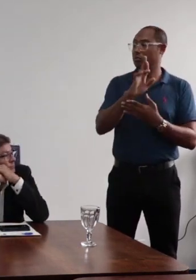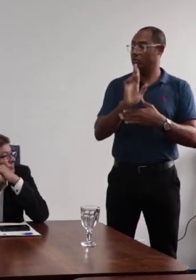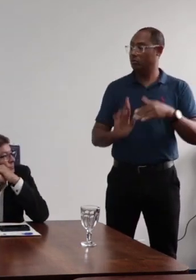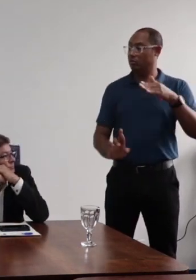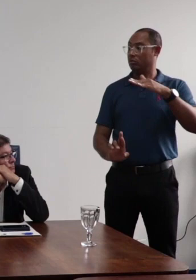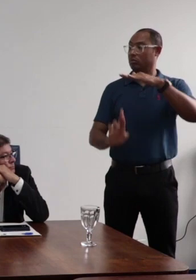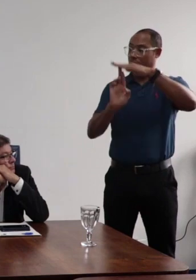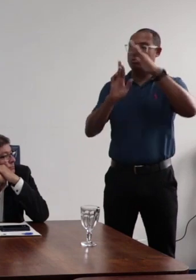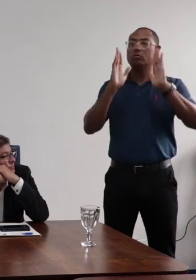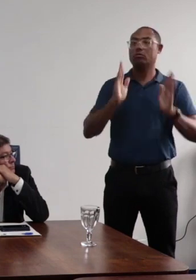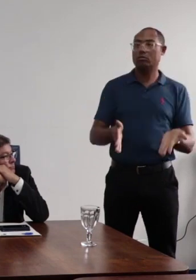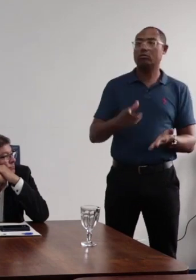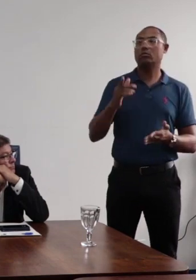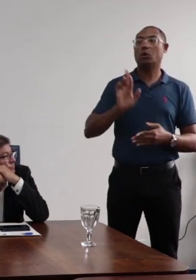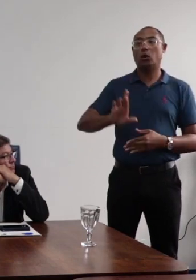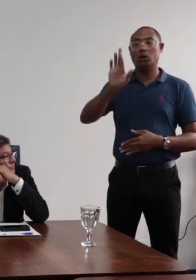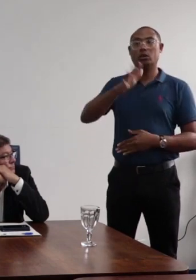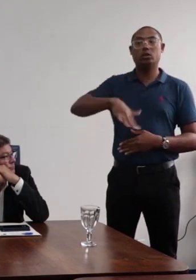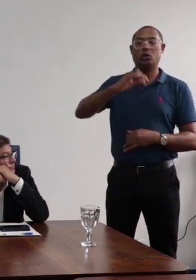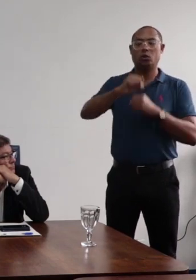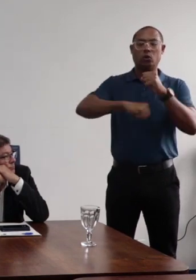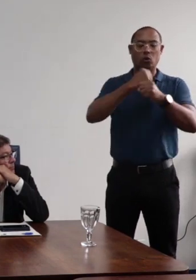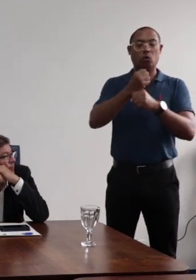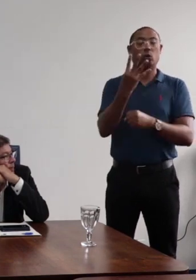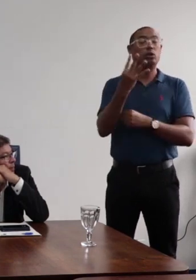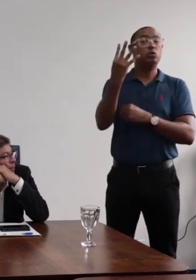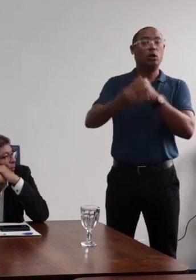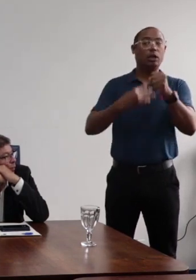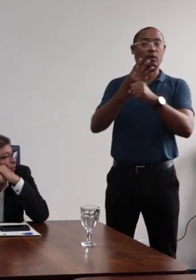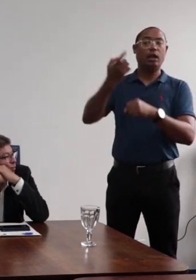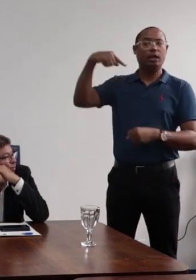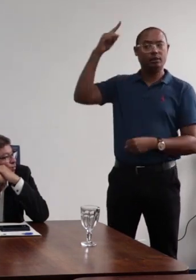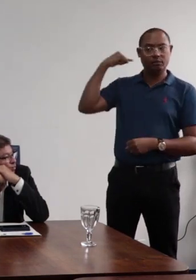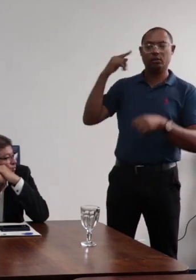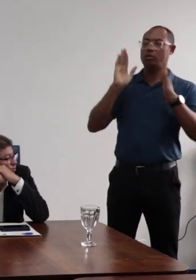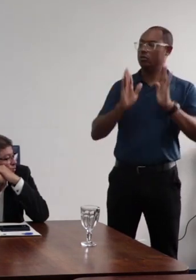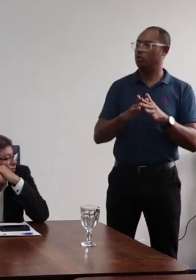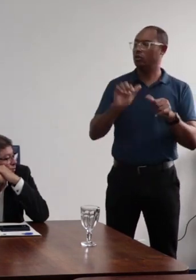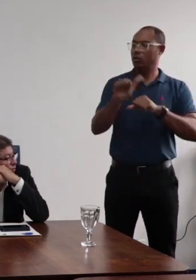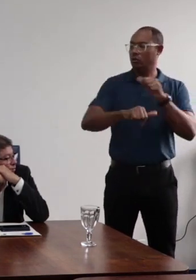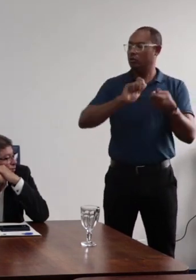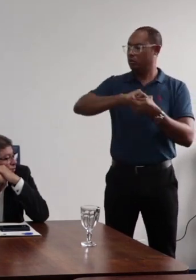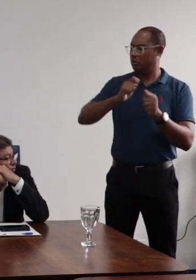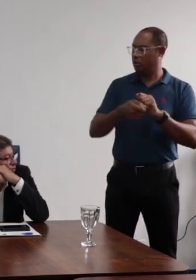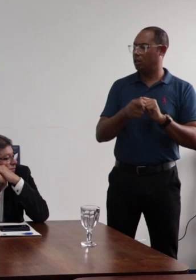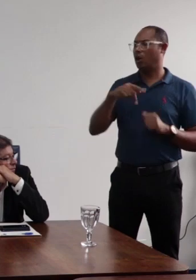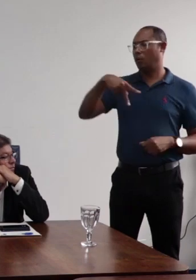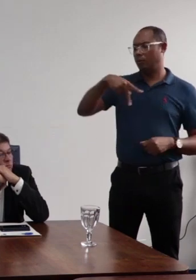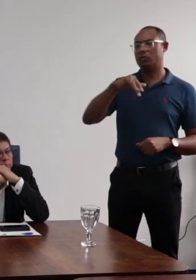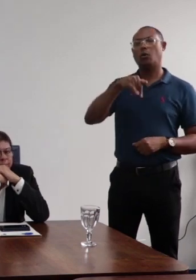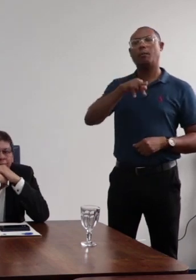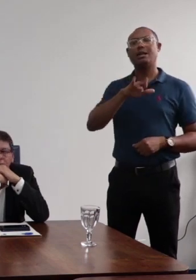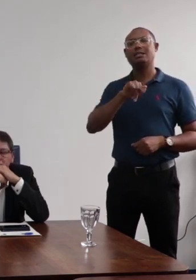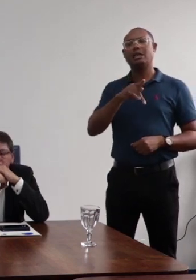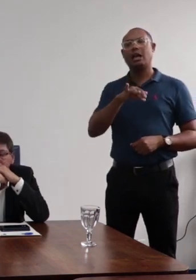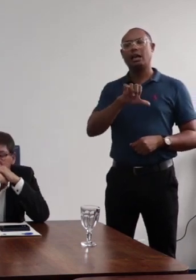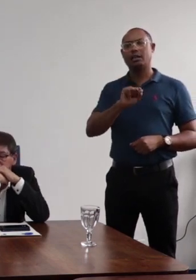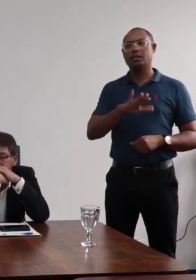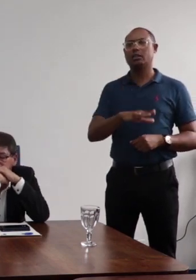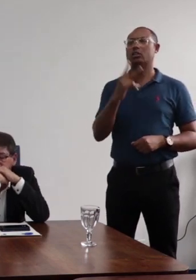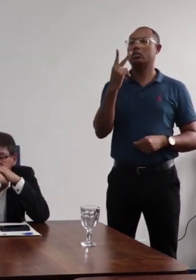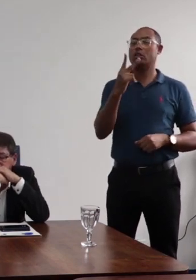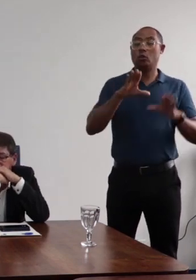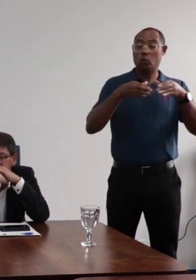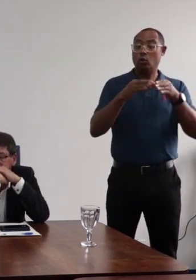essa compreensão desde há quatro anos, e nós fizemos aqui algumas alterações. O professor Mascarejo, por exemplo, coordenou dois